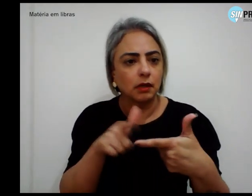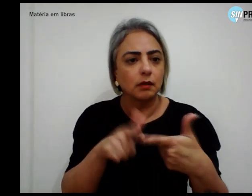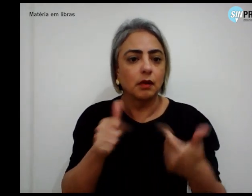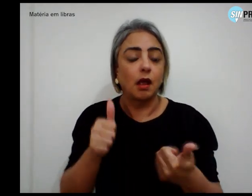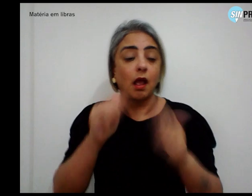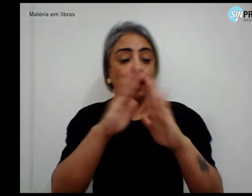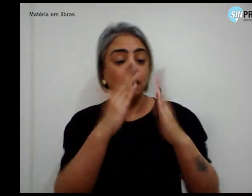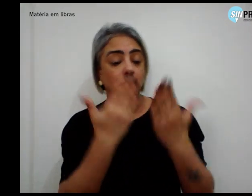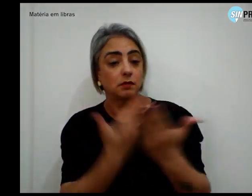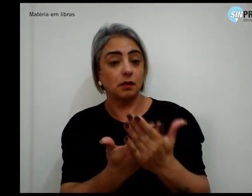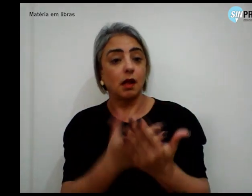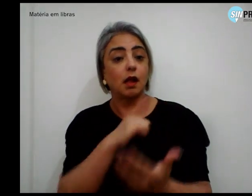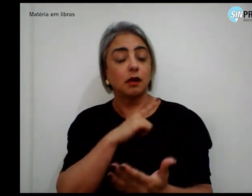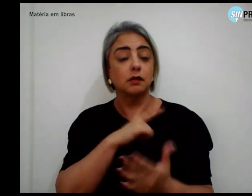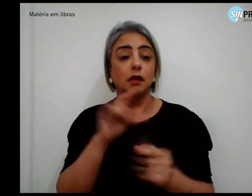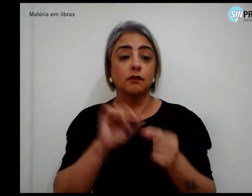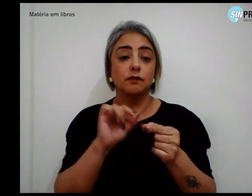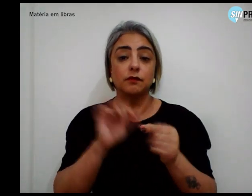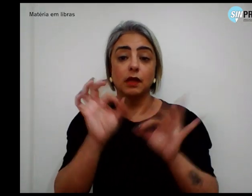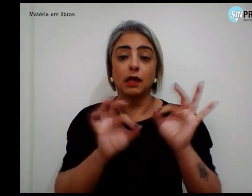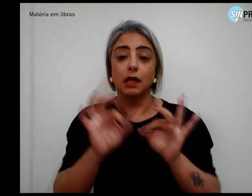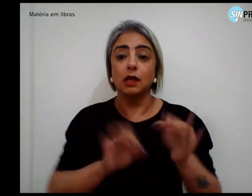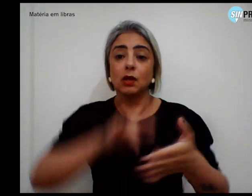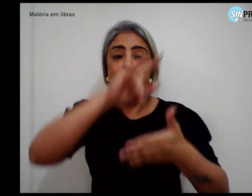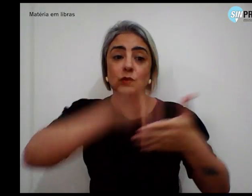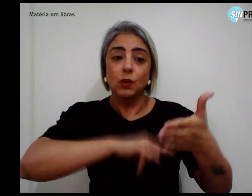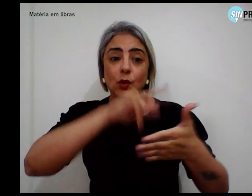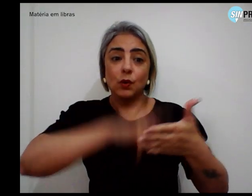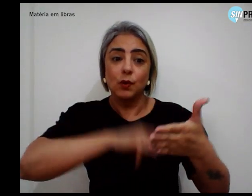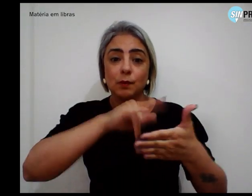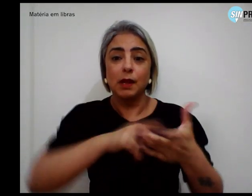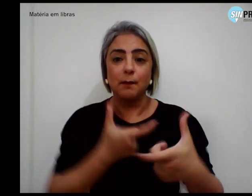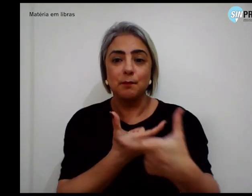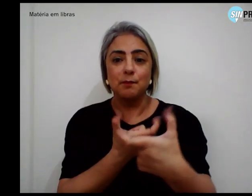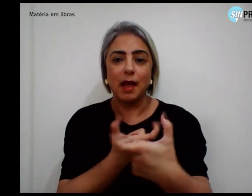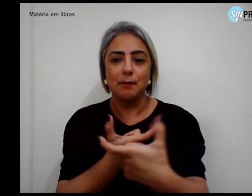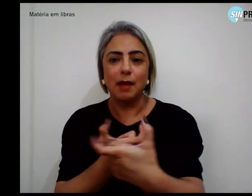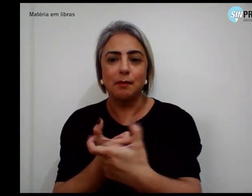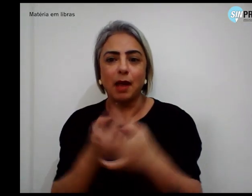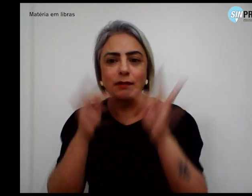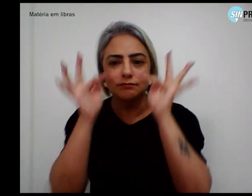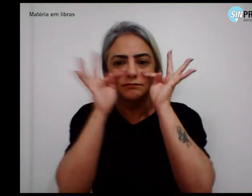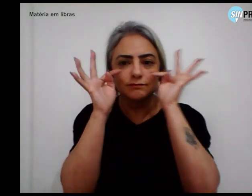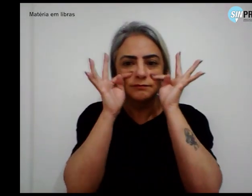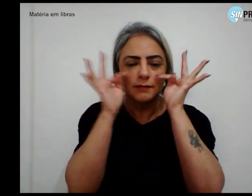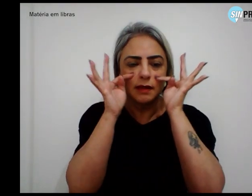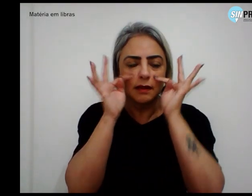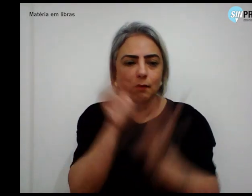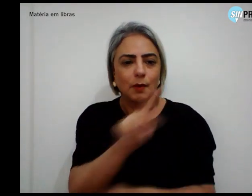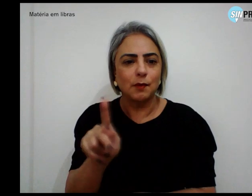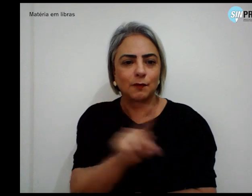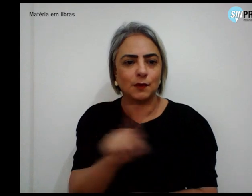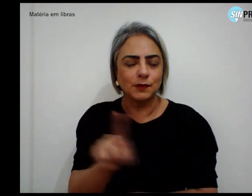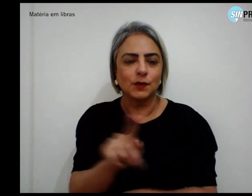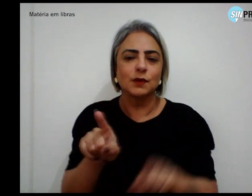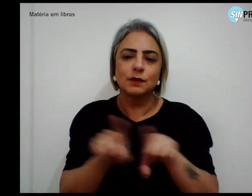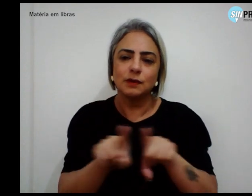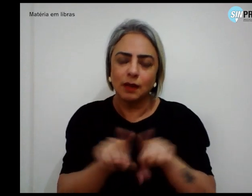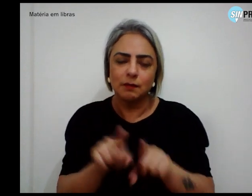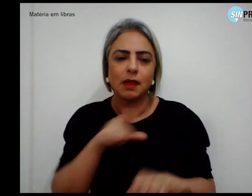escolas têm elaborado dossiês com prints e relatos dos professores e também têm aberto